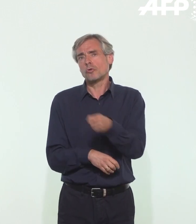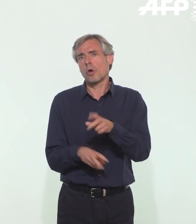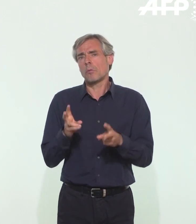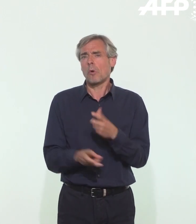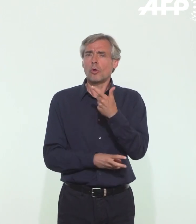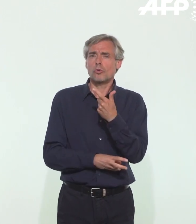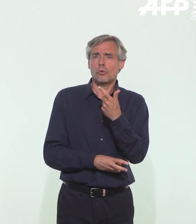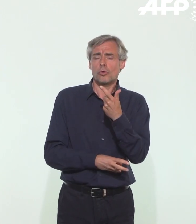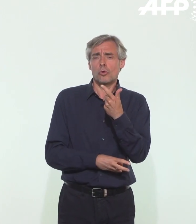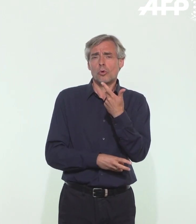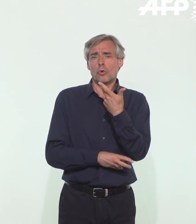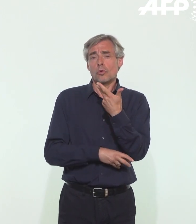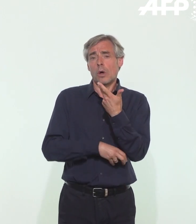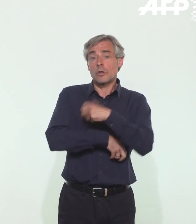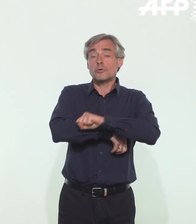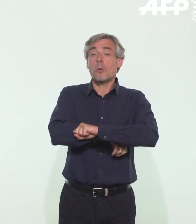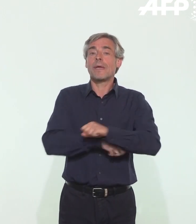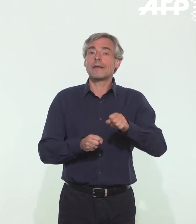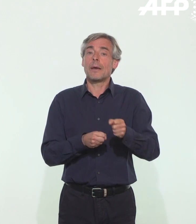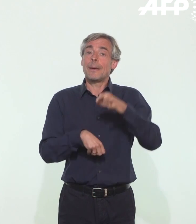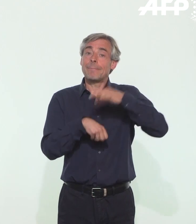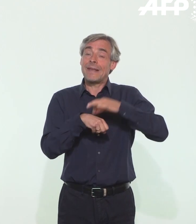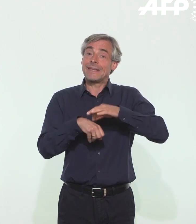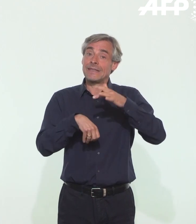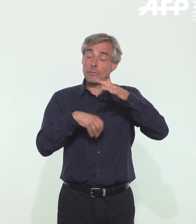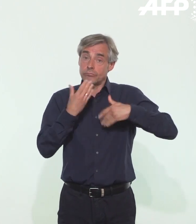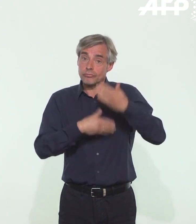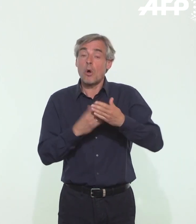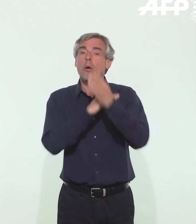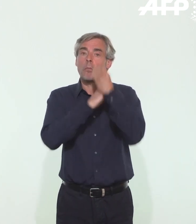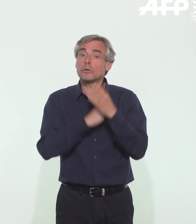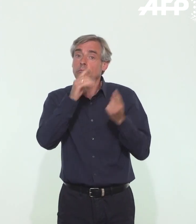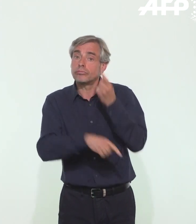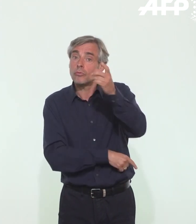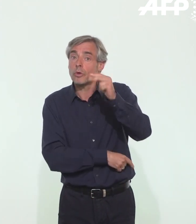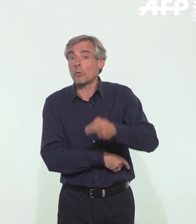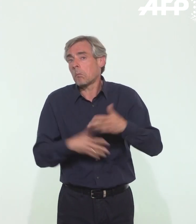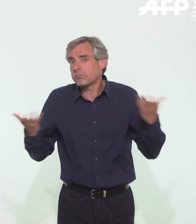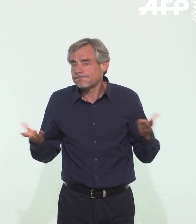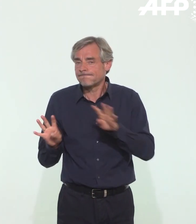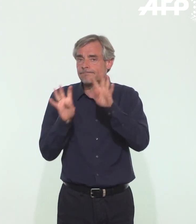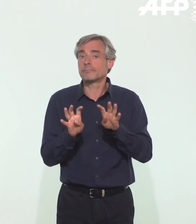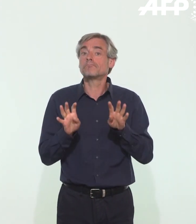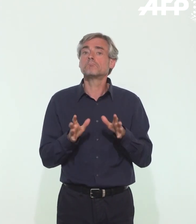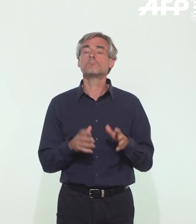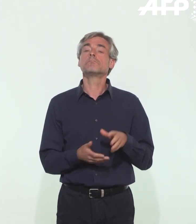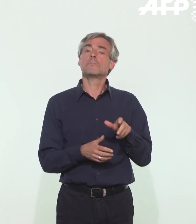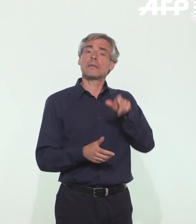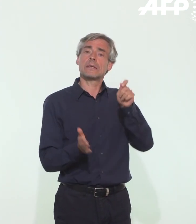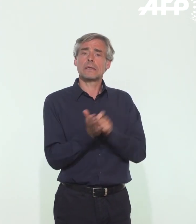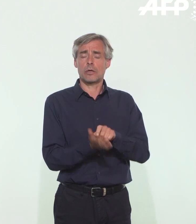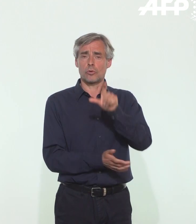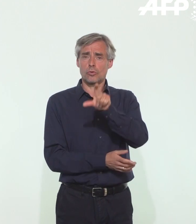deux à trois semaines après l'infection, protège longtemps pour la suite. Dans ces avis du 2